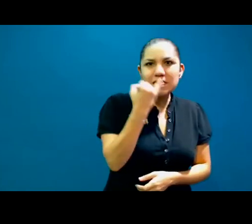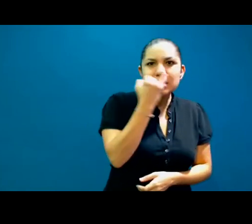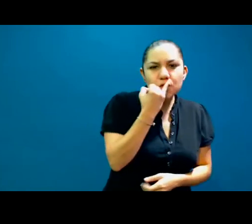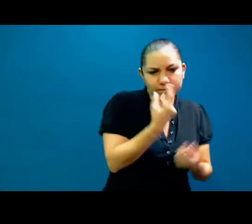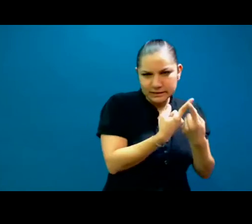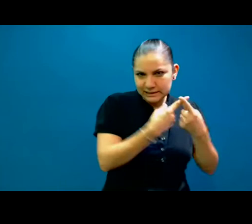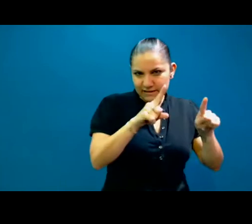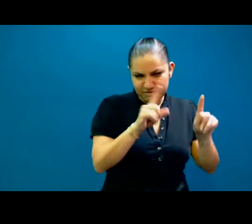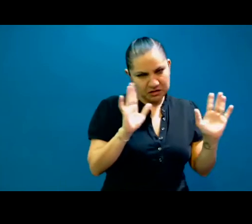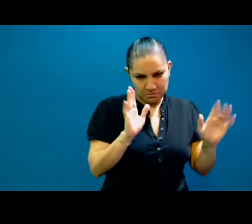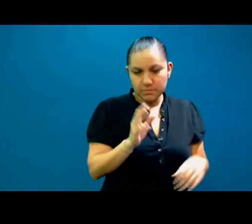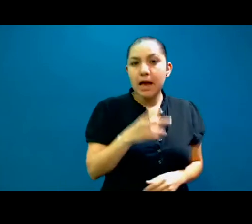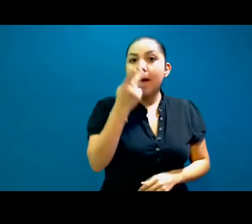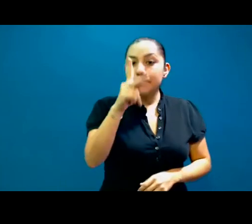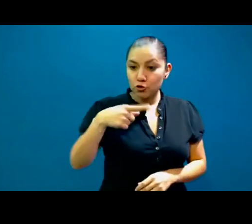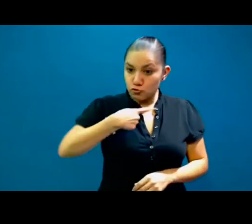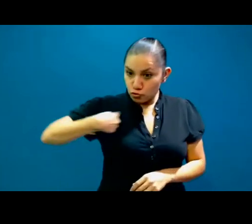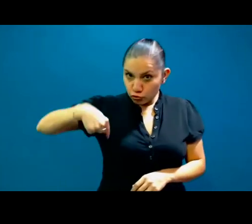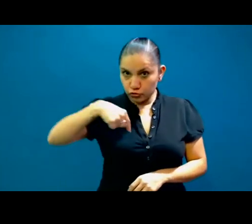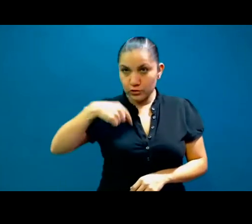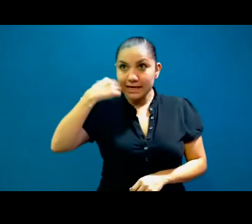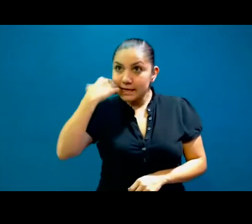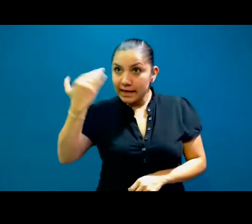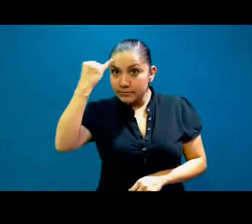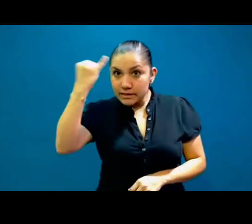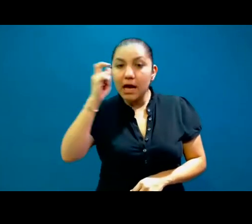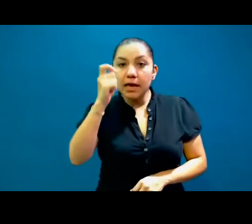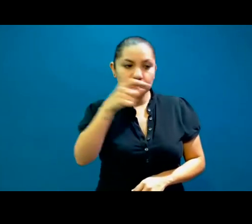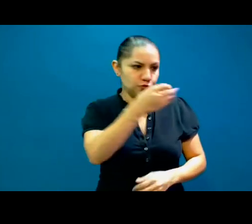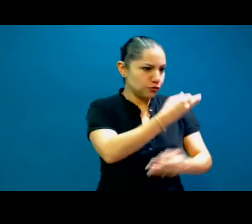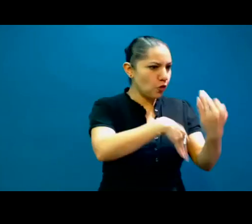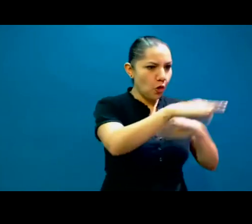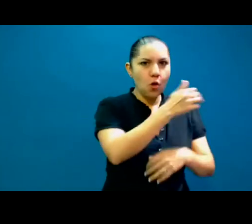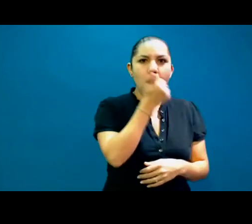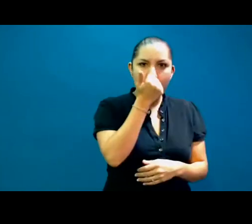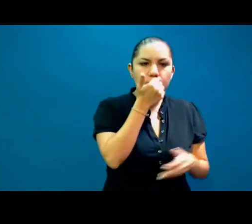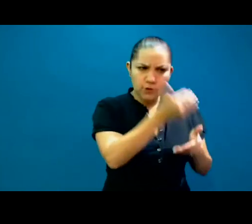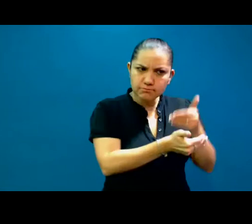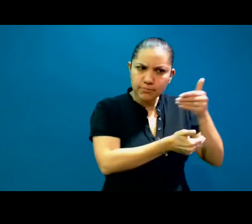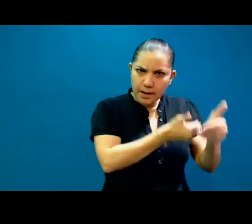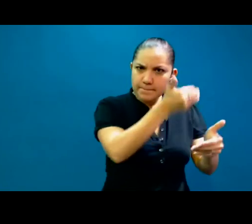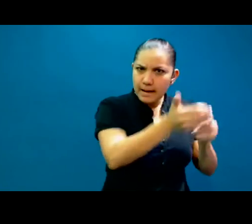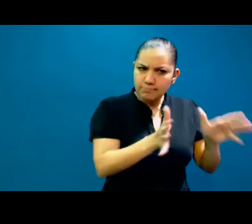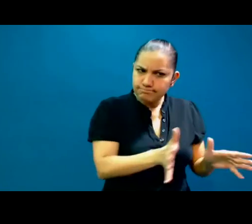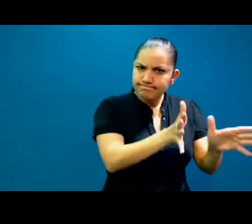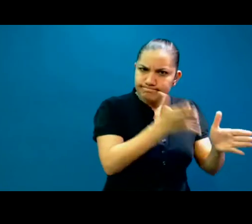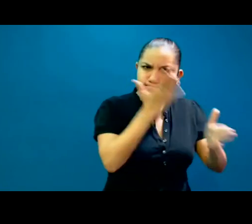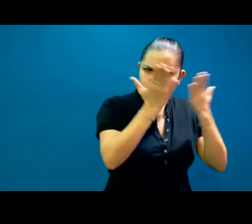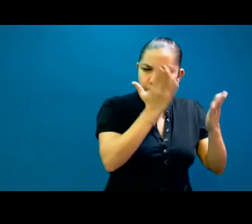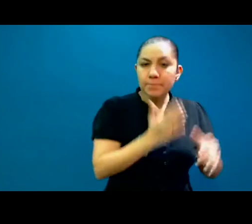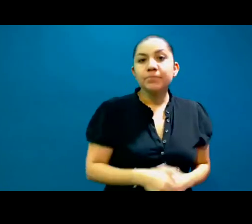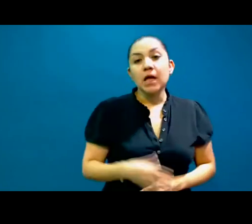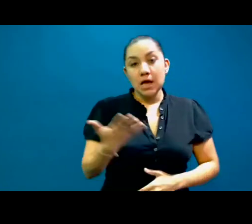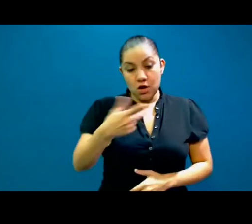es de que todos los estudiantes sean exitosos. La visión que tenemos como asociación es ser la autoridad nacional